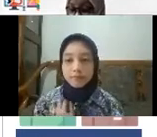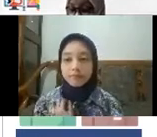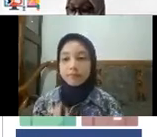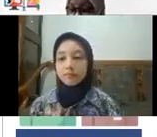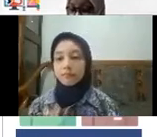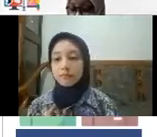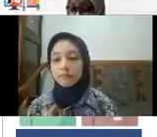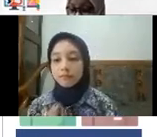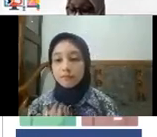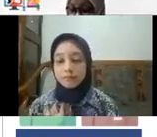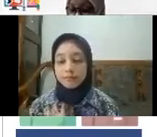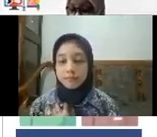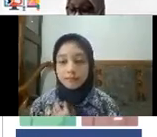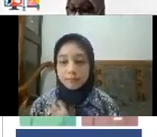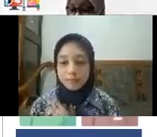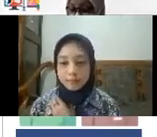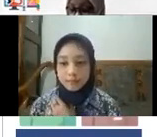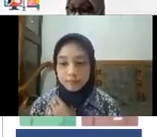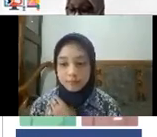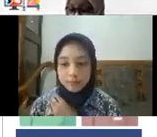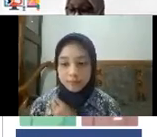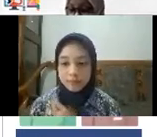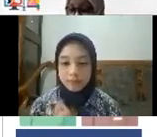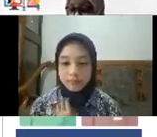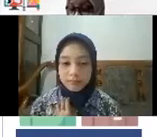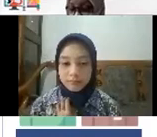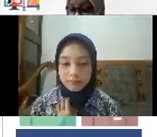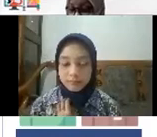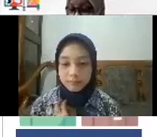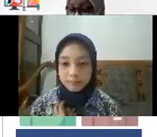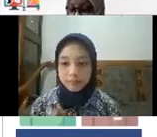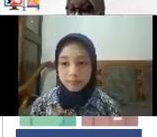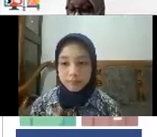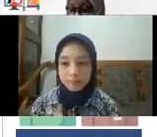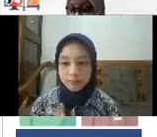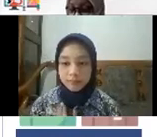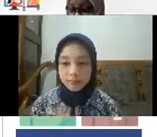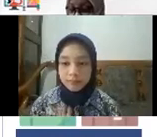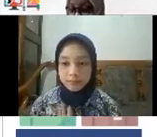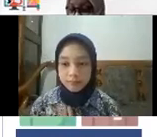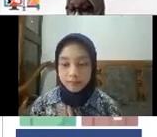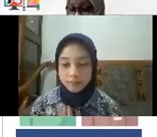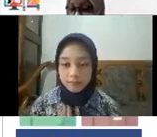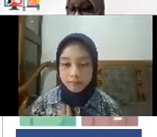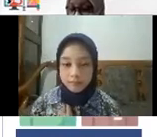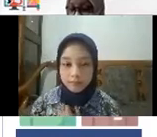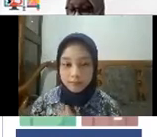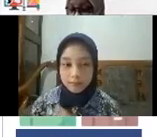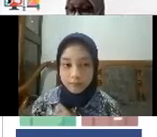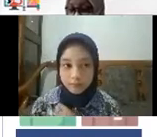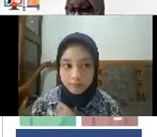muda Yang usianya Misalnya Belas-belasan Sampai dengan 29 tahun Ini juga